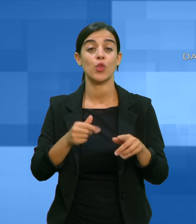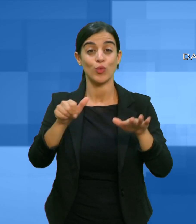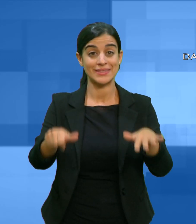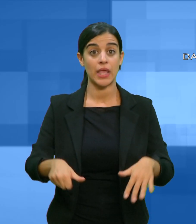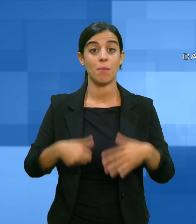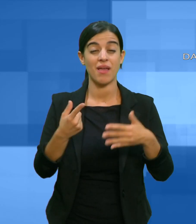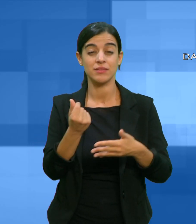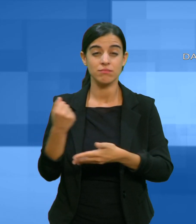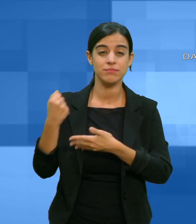mesi